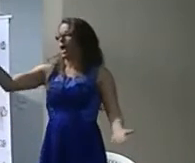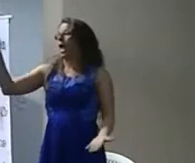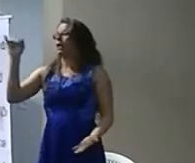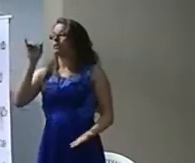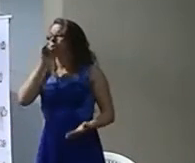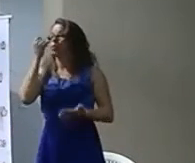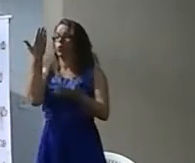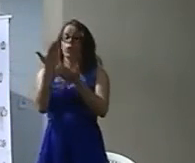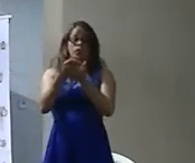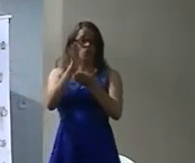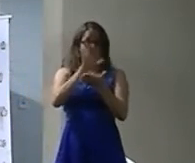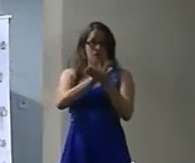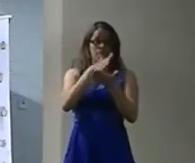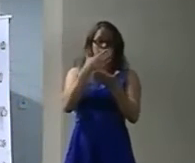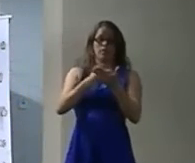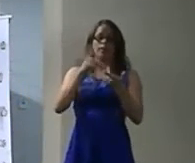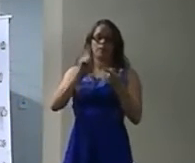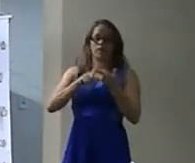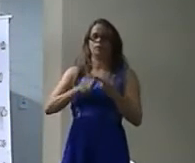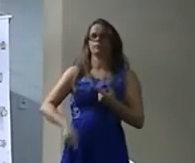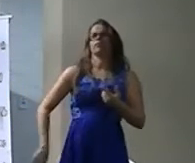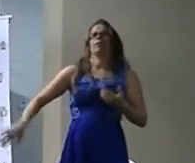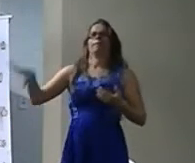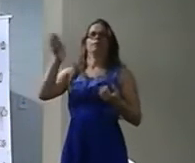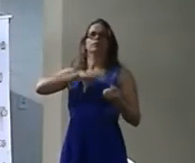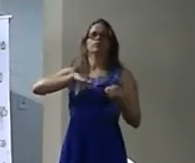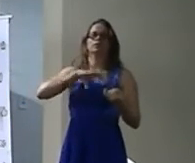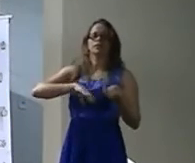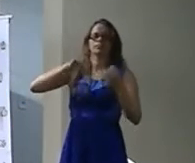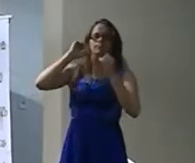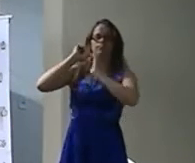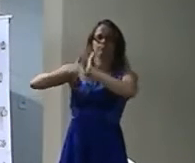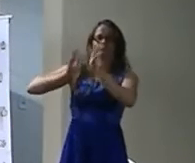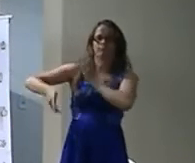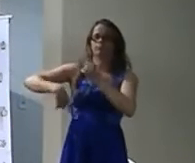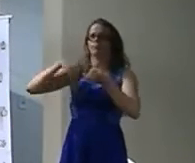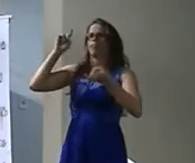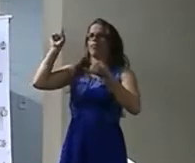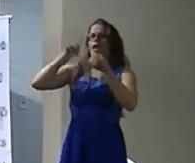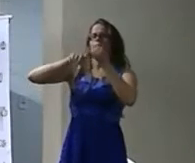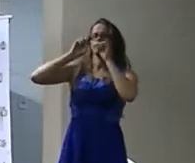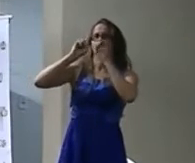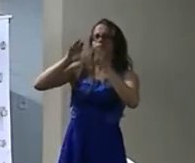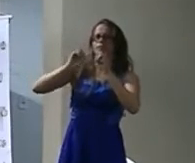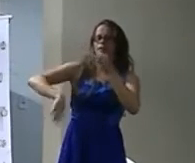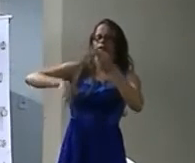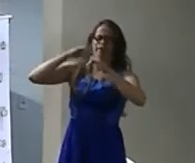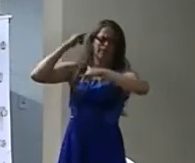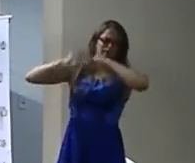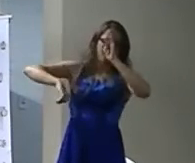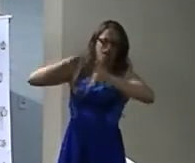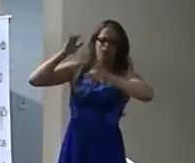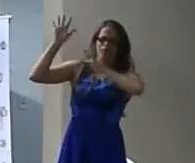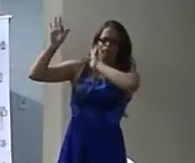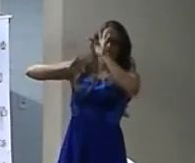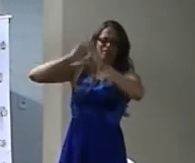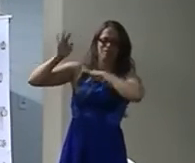São 5 anos de português São 5 anos de história 5 anos de geografia 5 anos de química 5 anos de física 5 anos de ciências biológicas